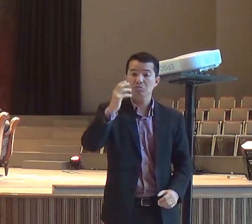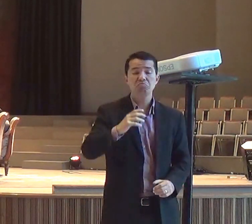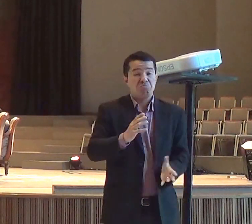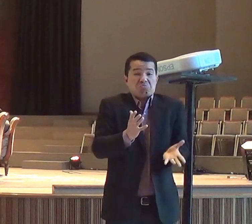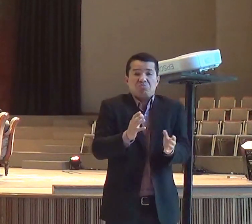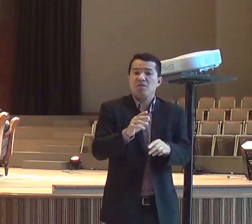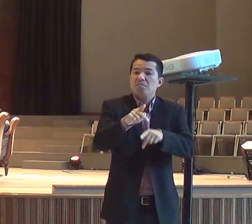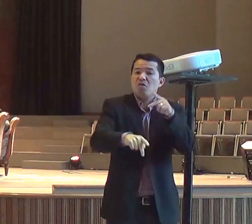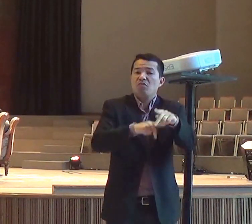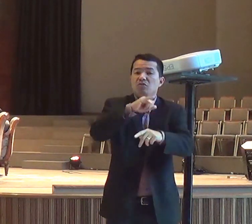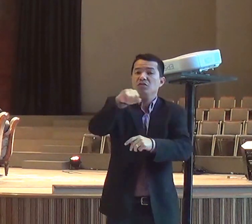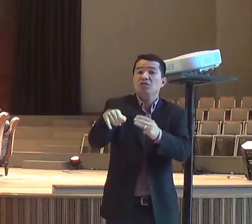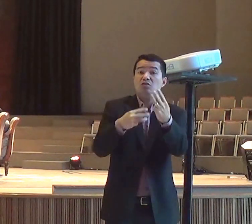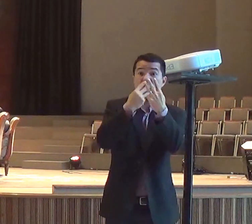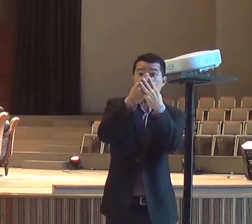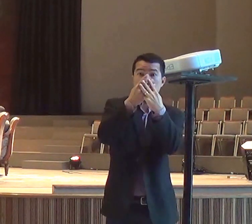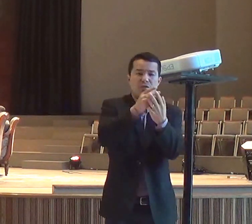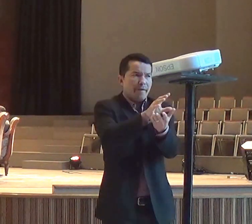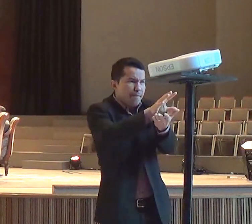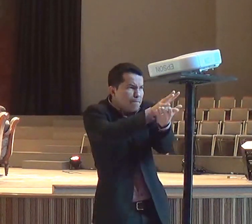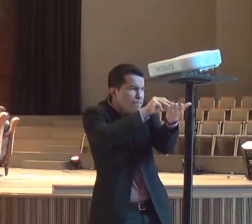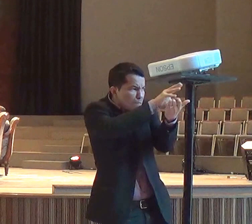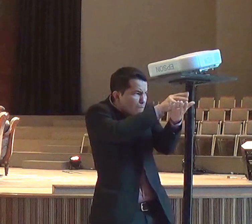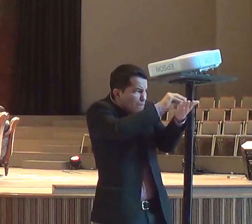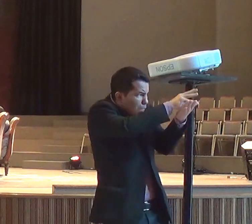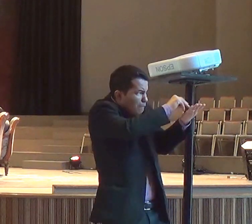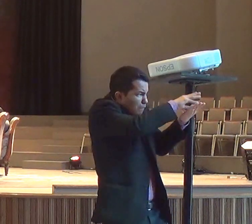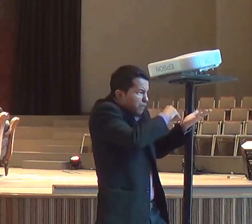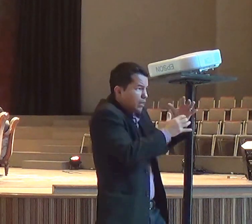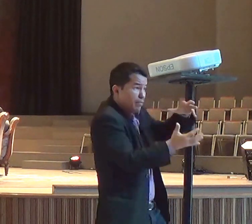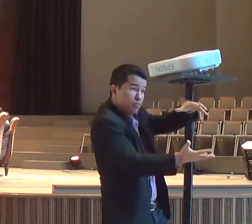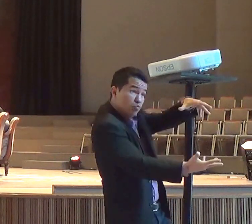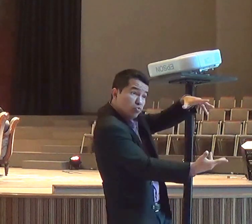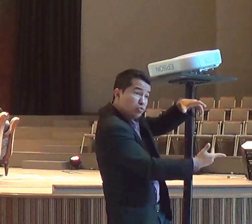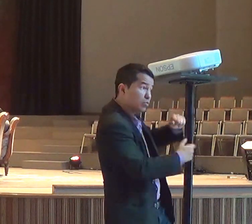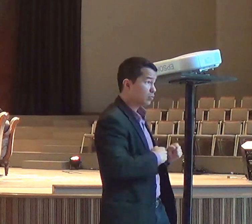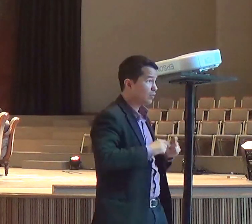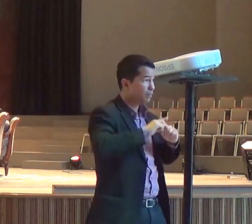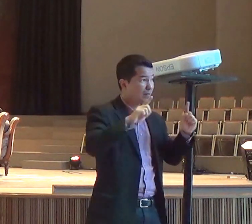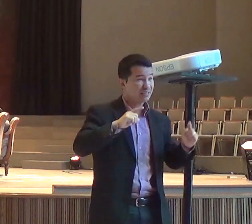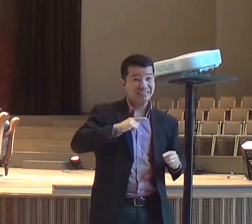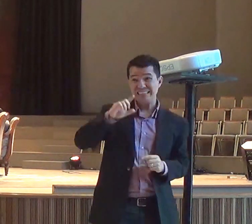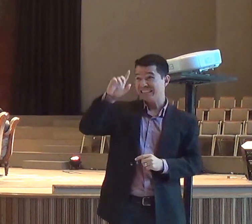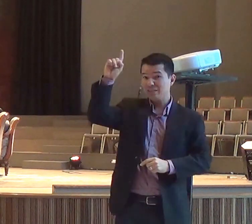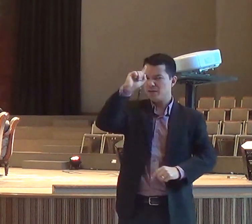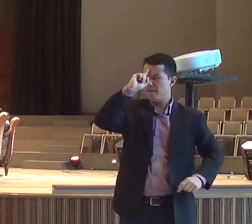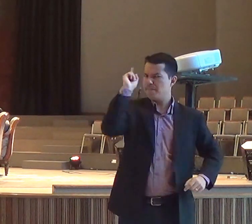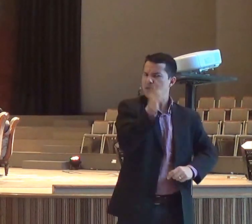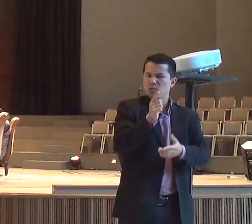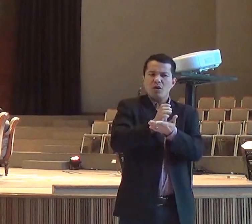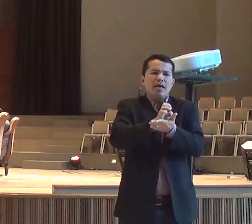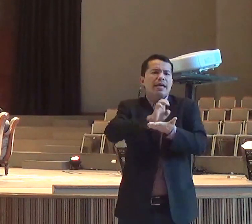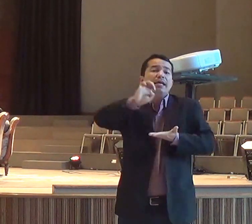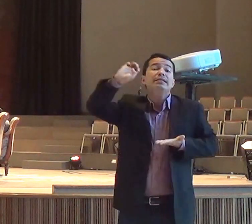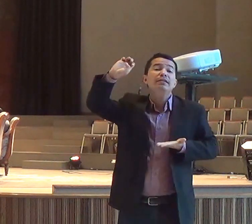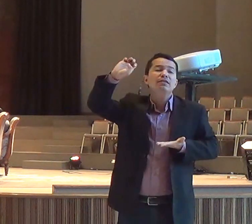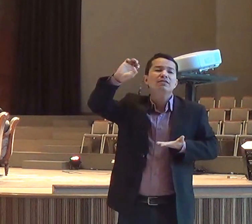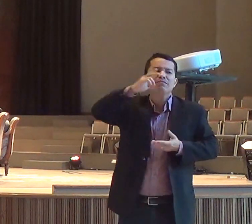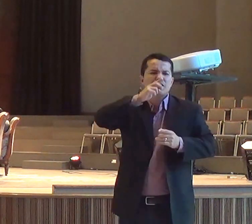e Deus mandou o seu profeta, para fazer um desafio. E a Bíblia diz o seguinte, que